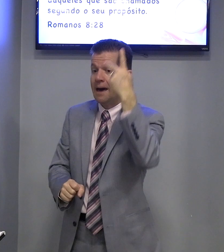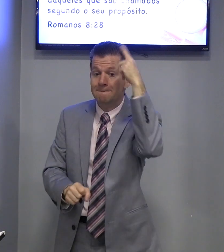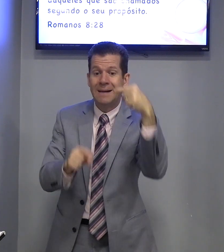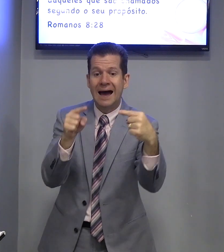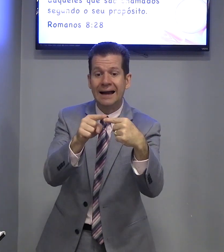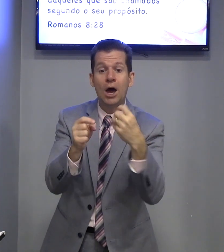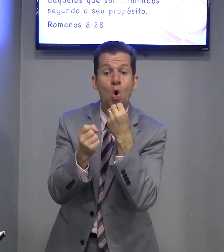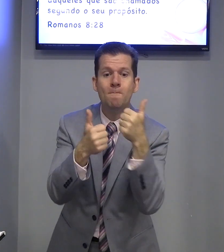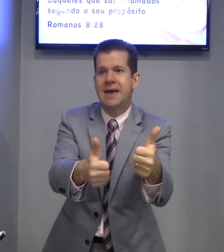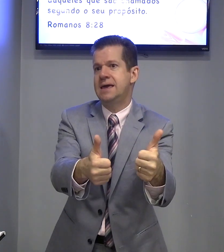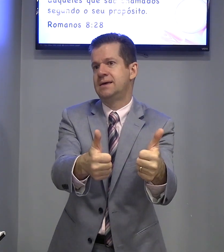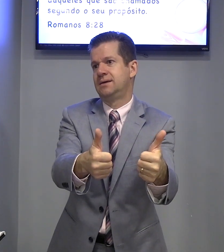para o bem.